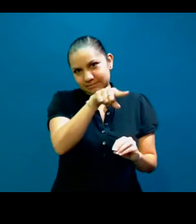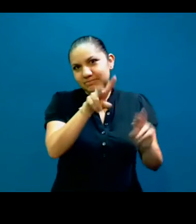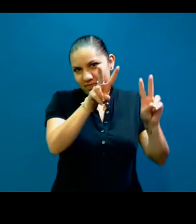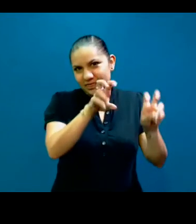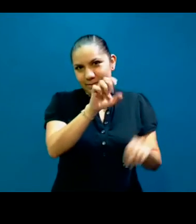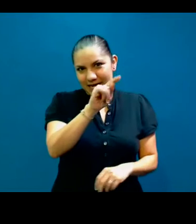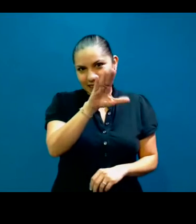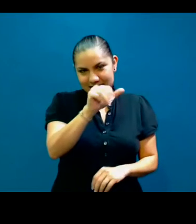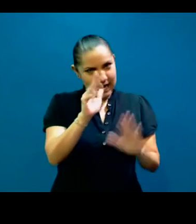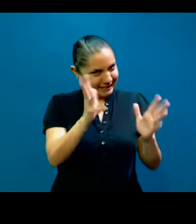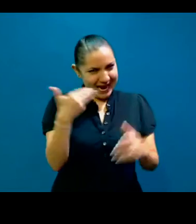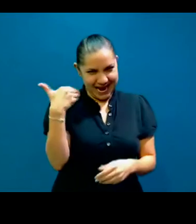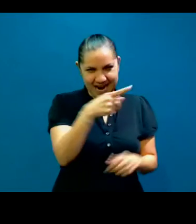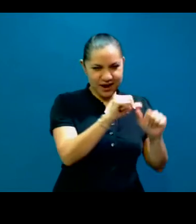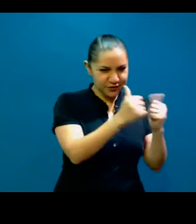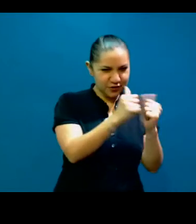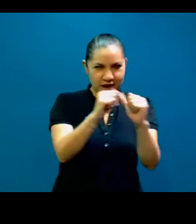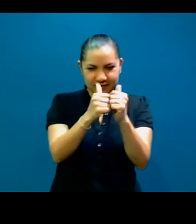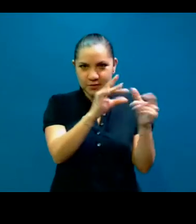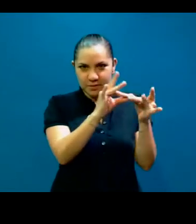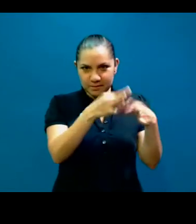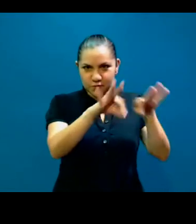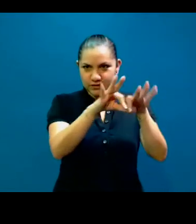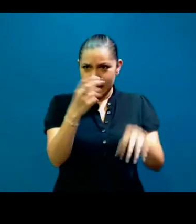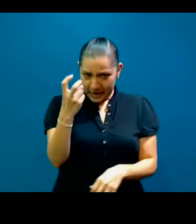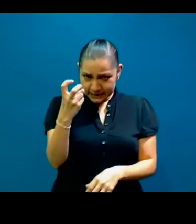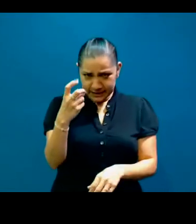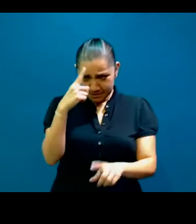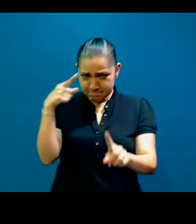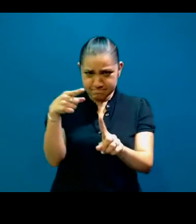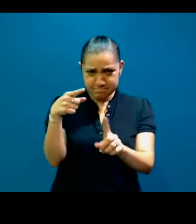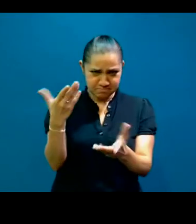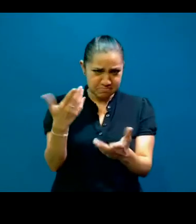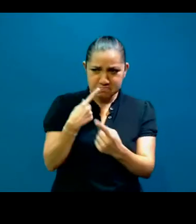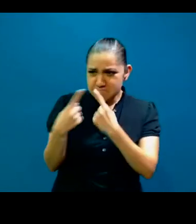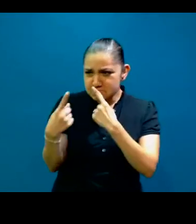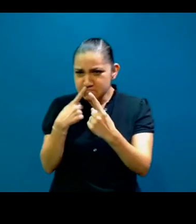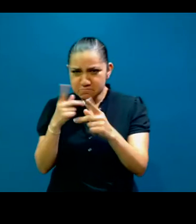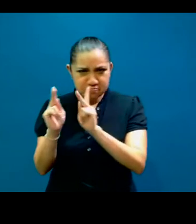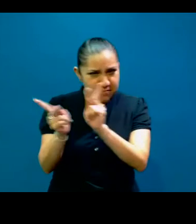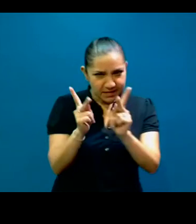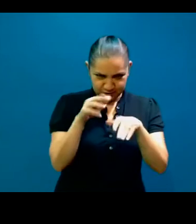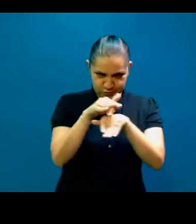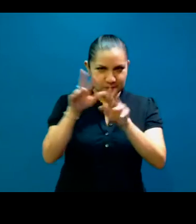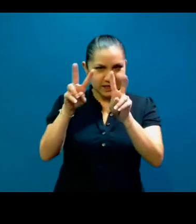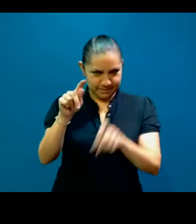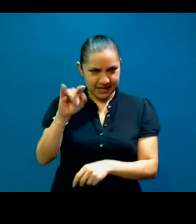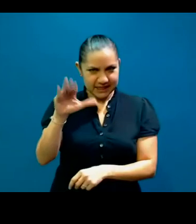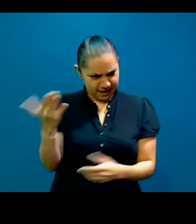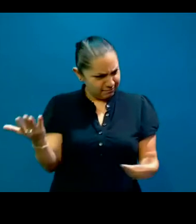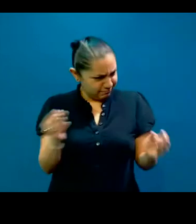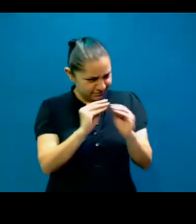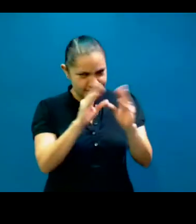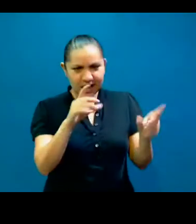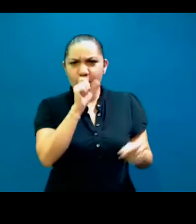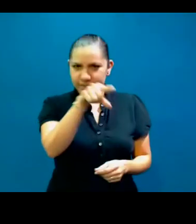un café, claro, claro que lo hacemos. Y también invitamos a la gente de Argentina, por ejemplo, que nos comenten su código de ética